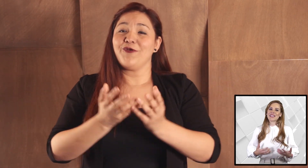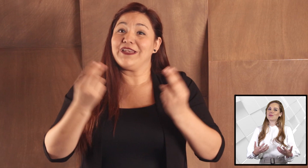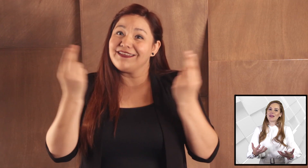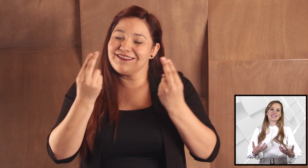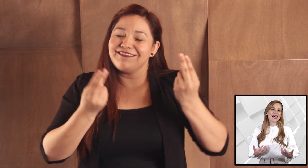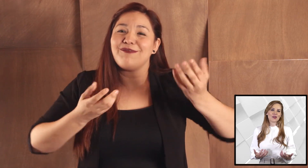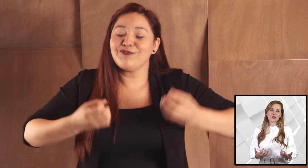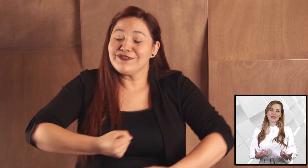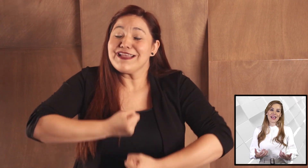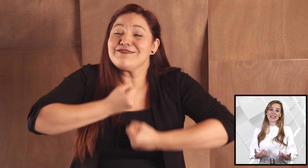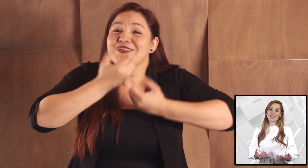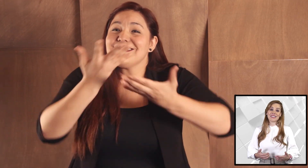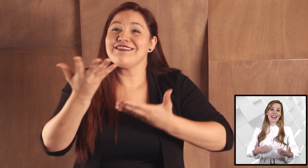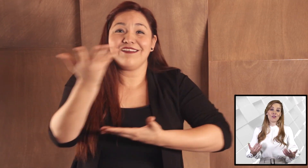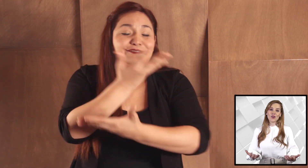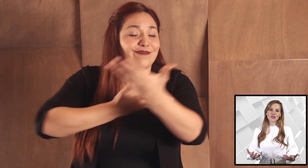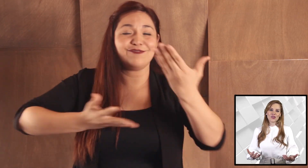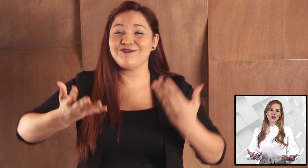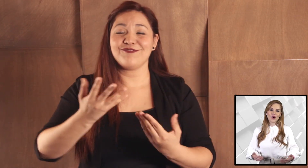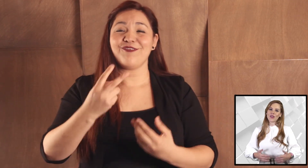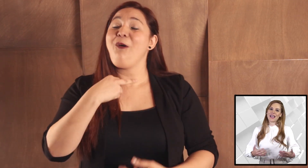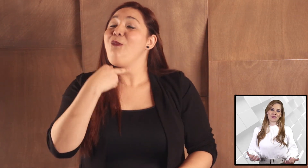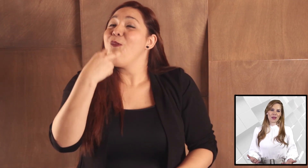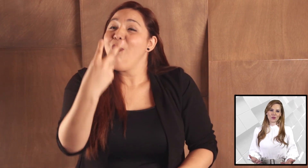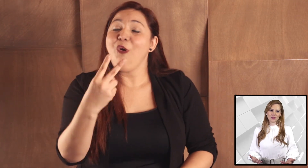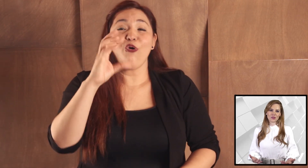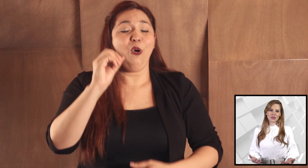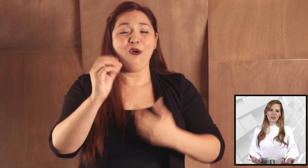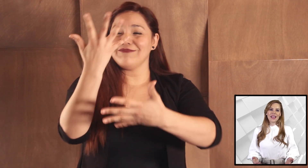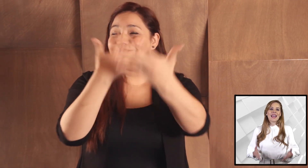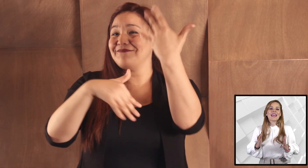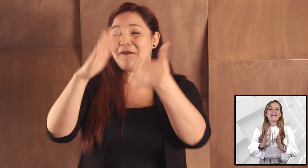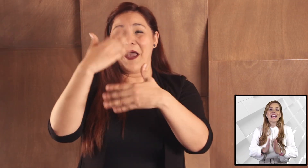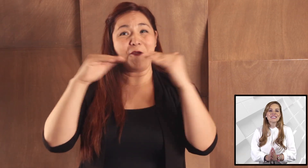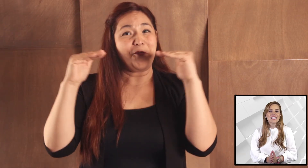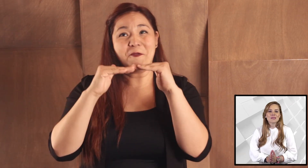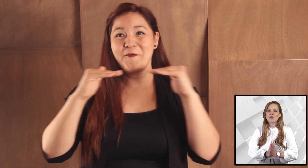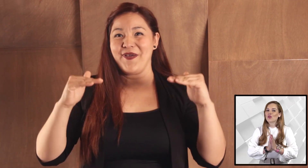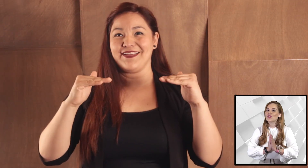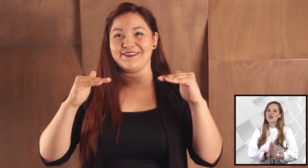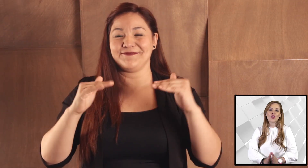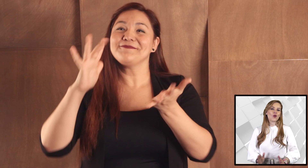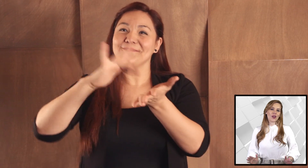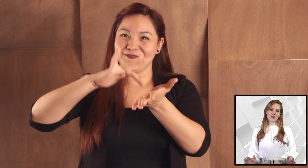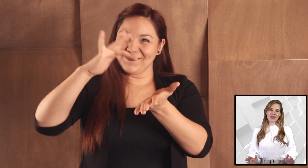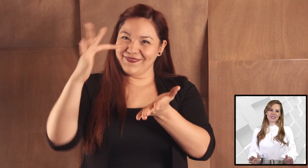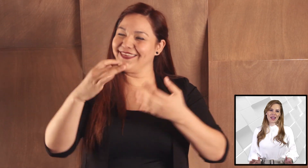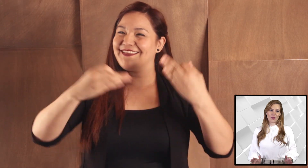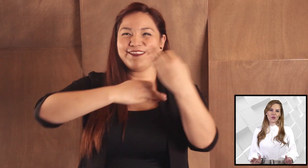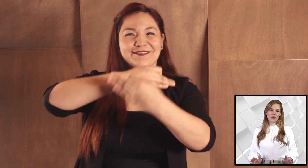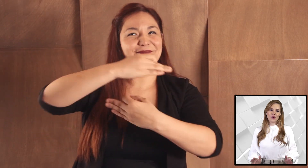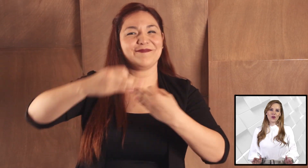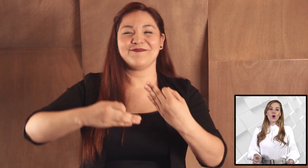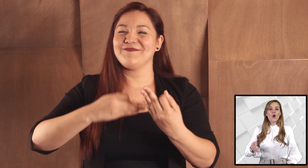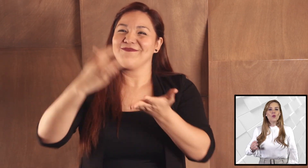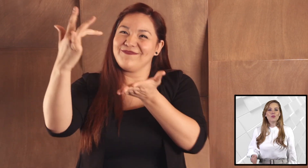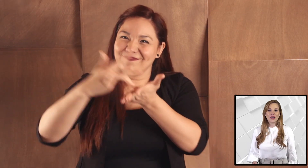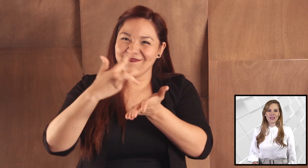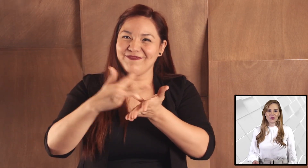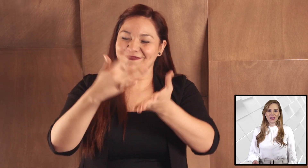expresarnos a través de la voz o de las manos. Gracias por todo lo que nos has dado. Un políglota